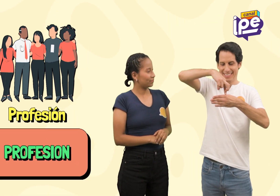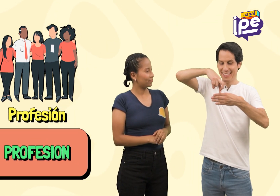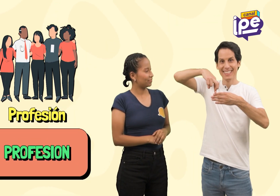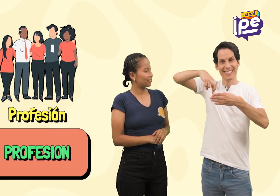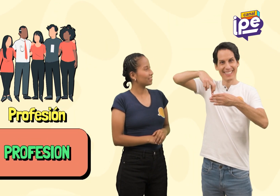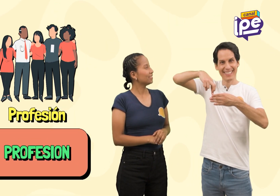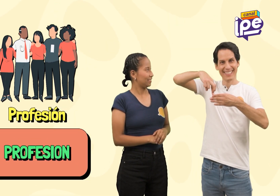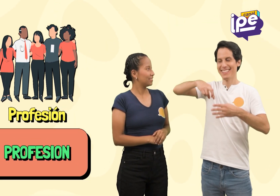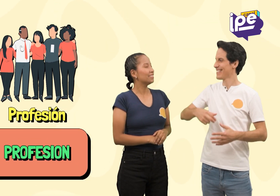Profesión